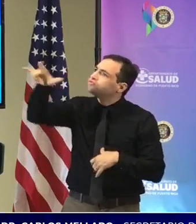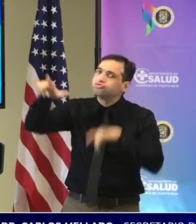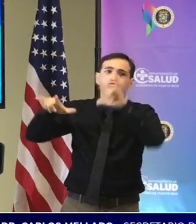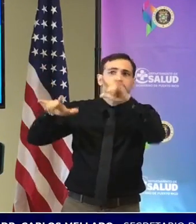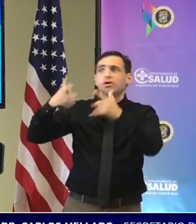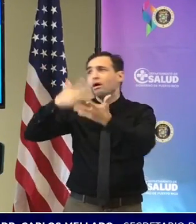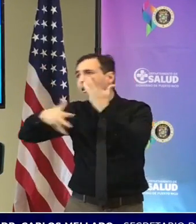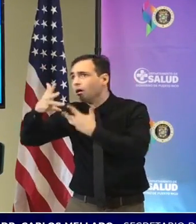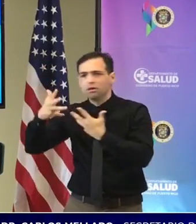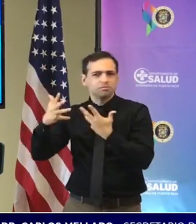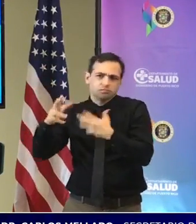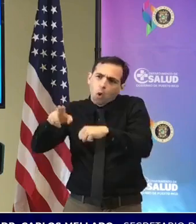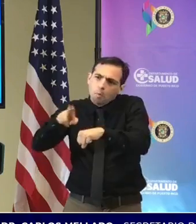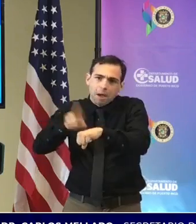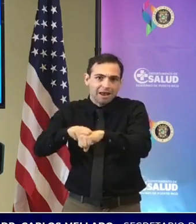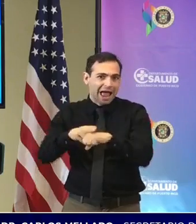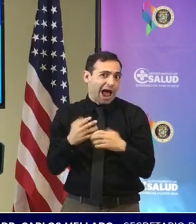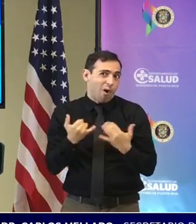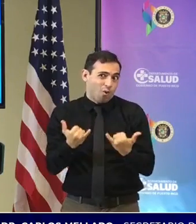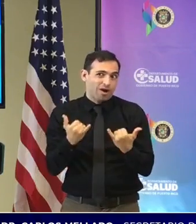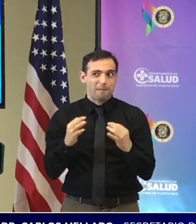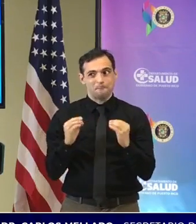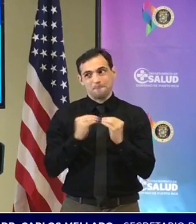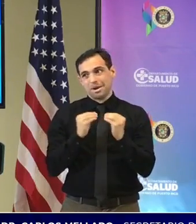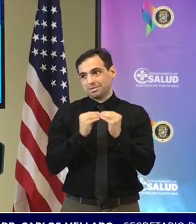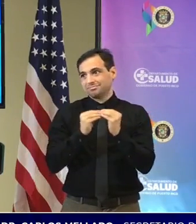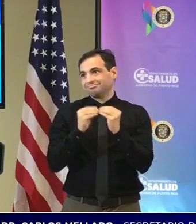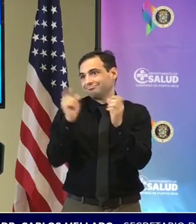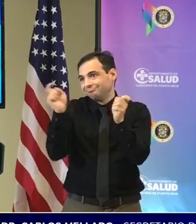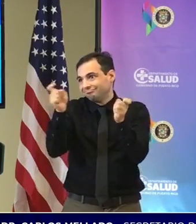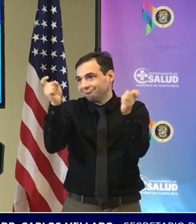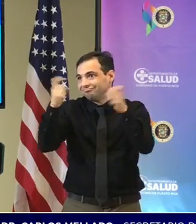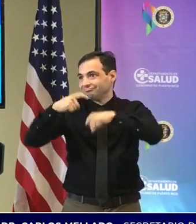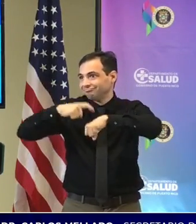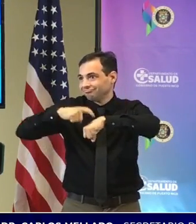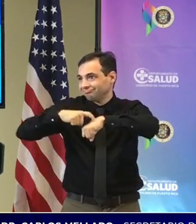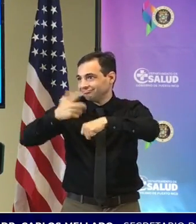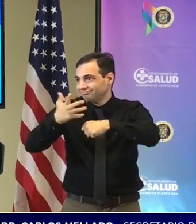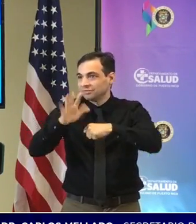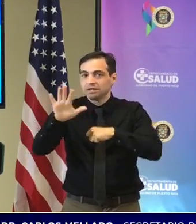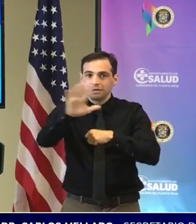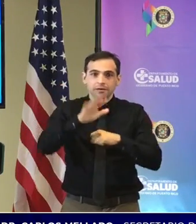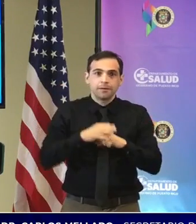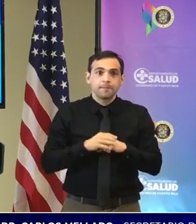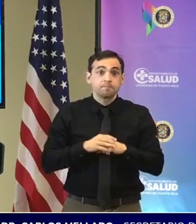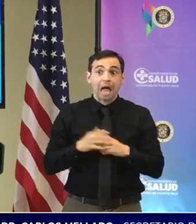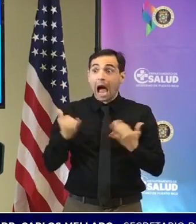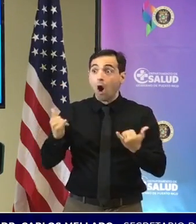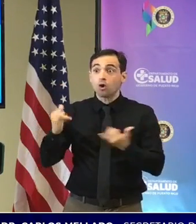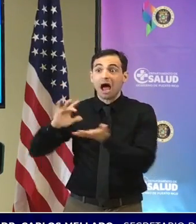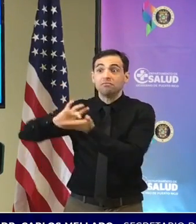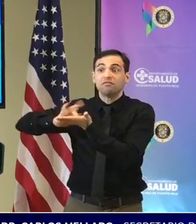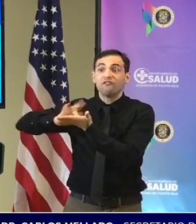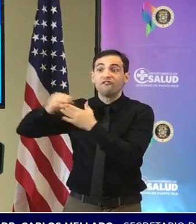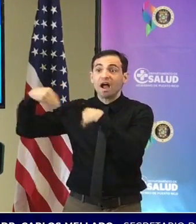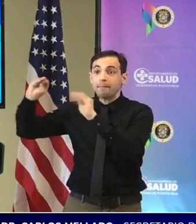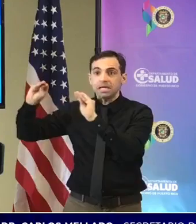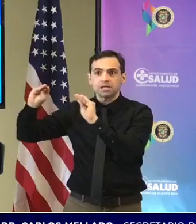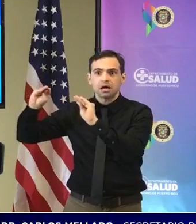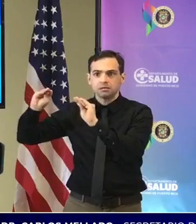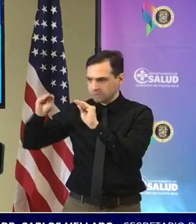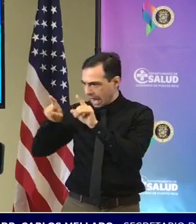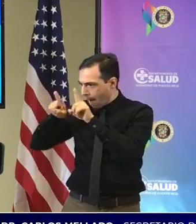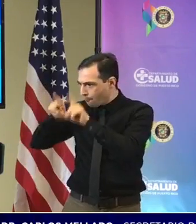y más en este tiempo pero tenemos las herramientas de hacerse la prueba incluso las pruebas ahora las venden en las farmacias y son tan